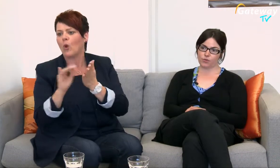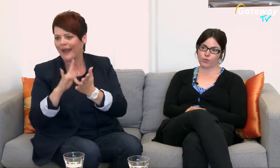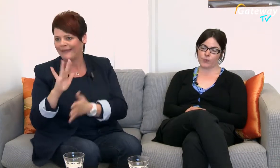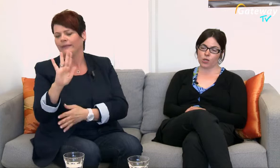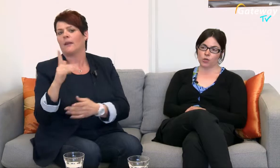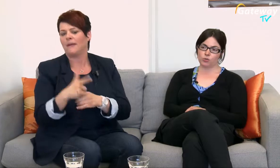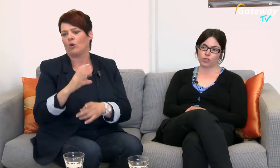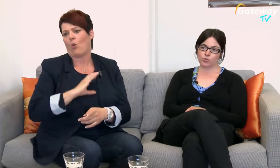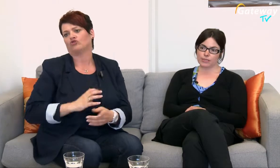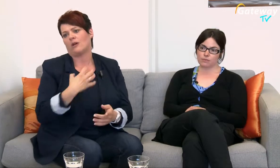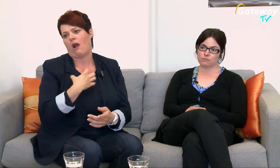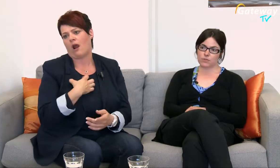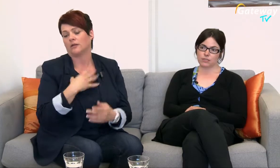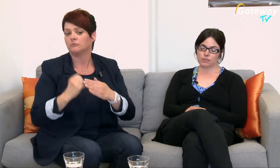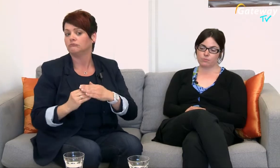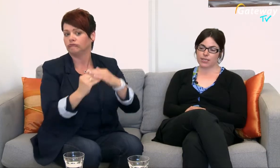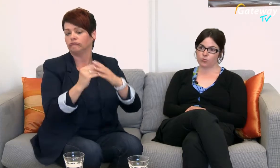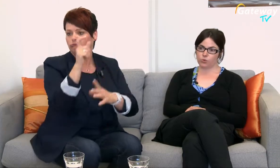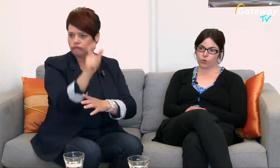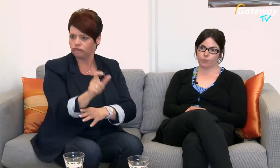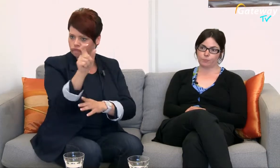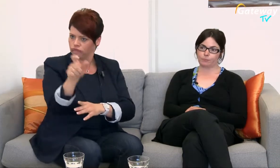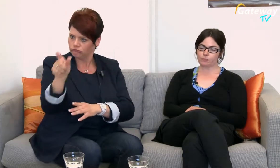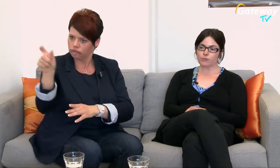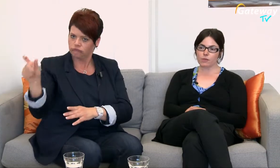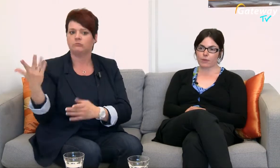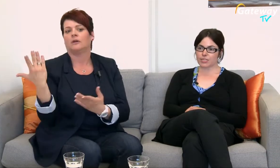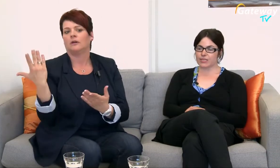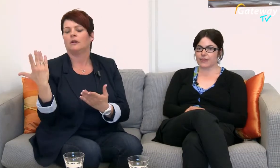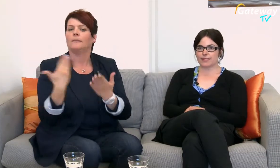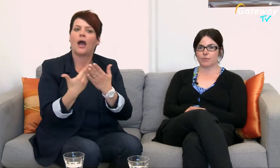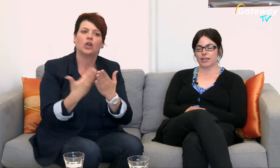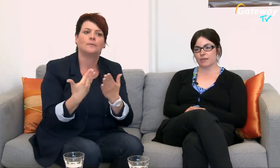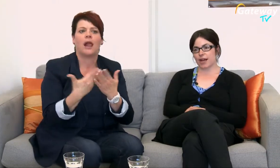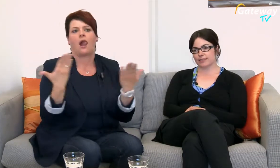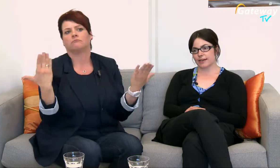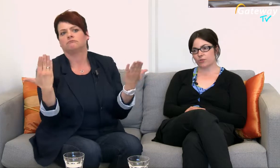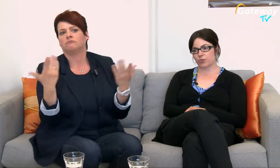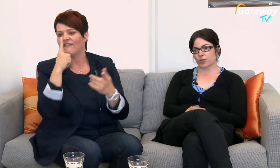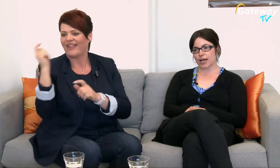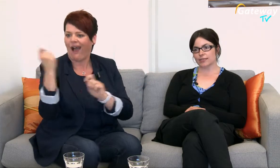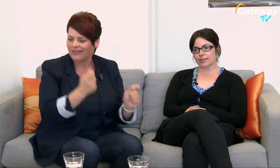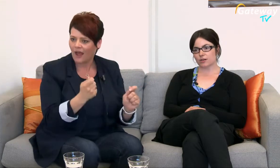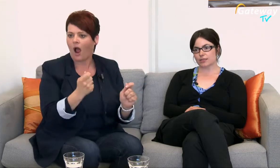Ich unterstütze diese Personengruppen beispielsweise bei der Beantragung von Nachteilsausgleichen